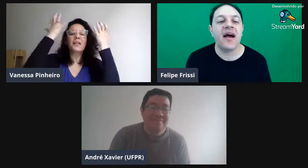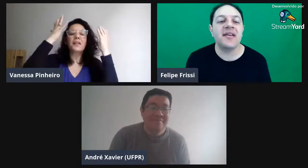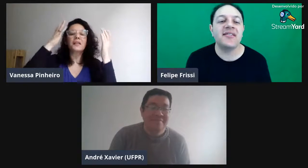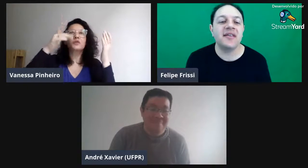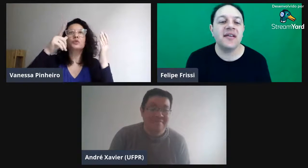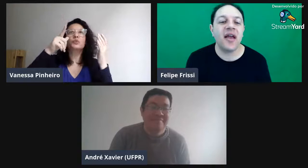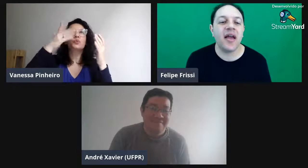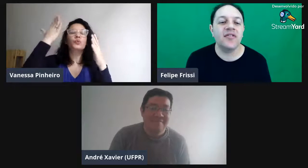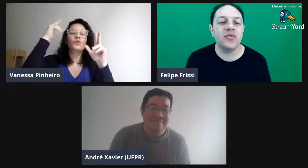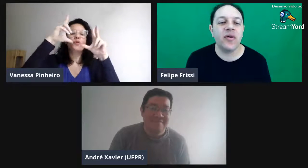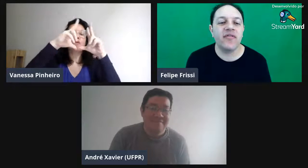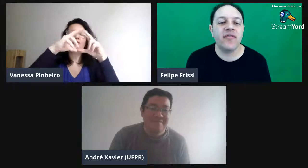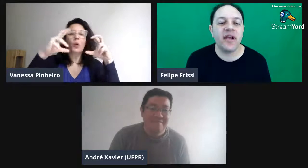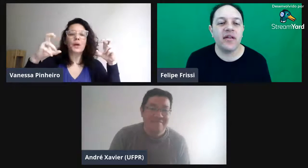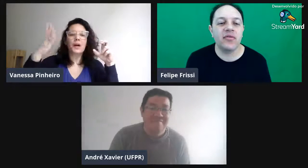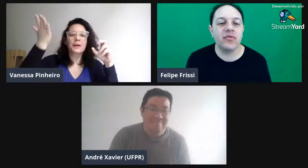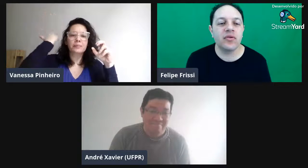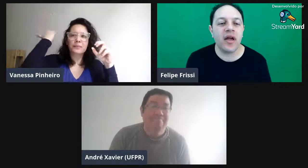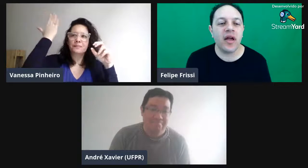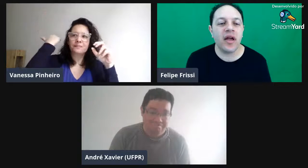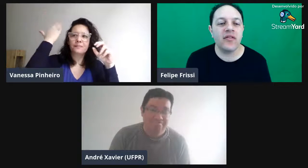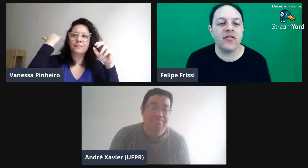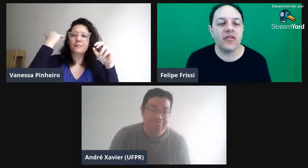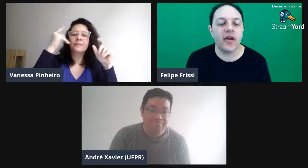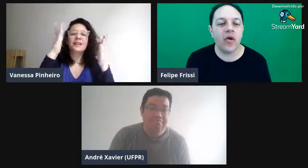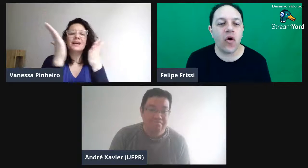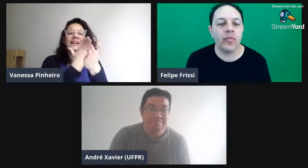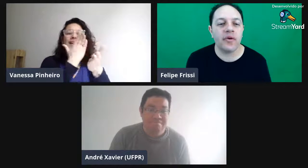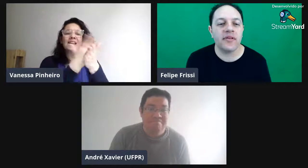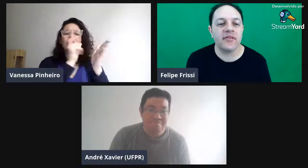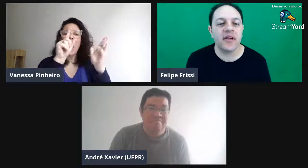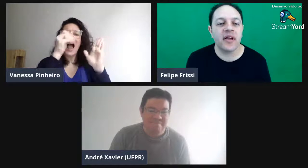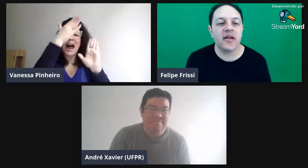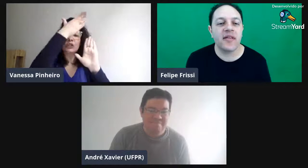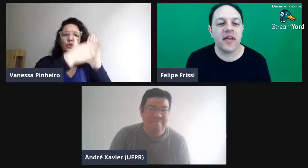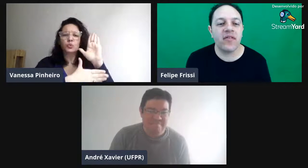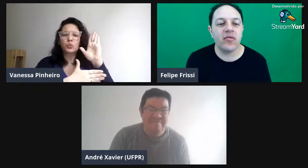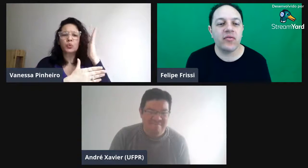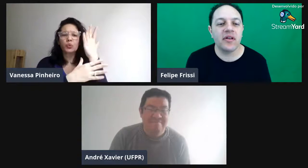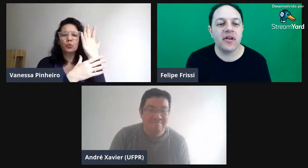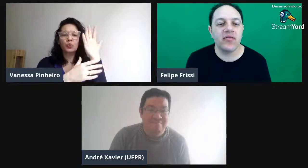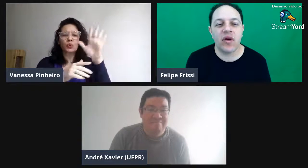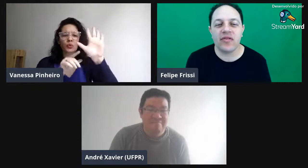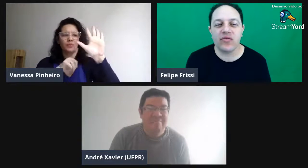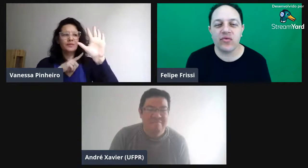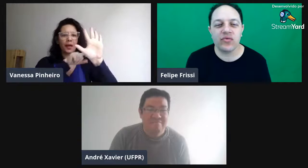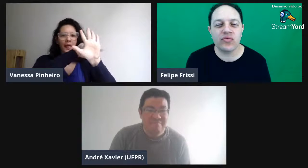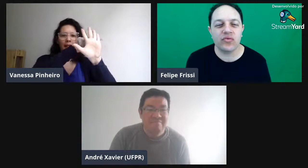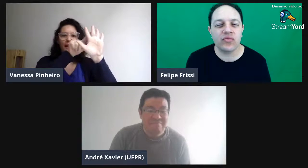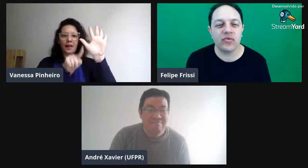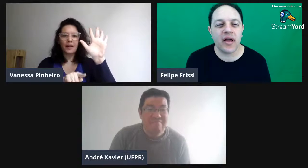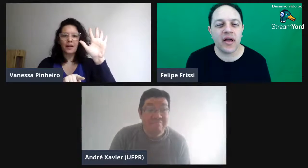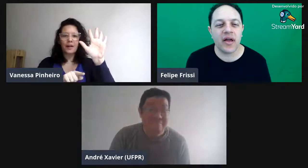Ah, sim, é de um evento de Florianópolis, que teve um livro azul, é,